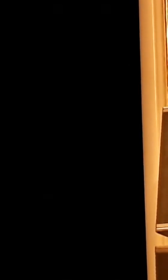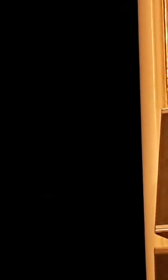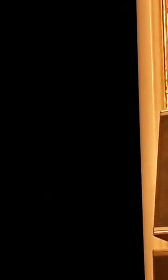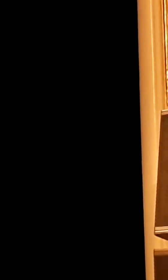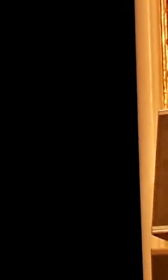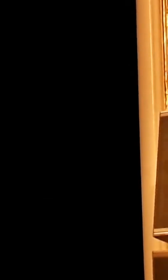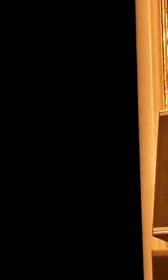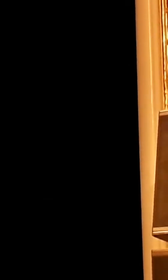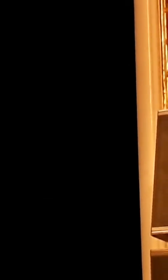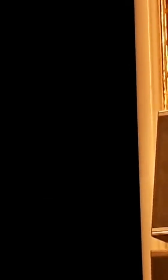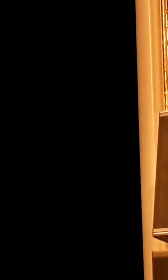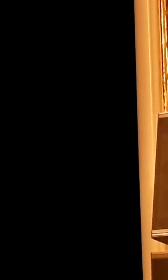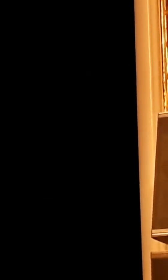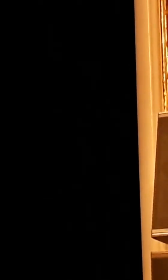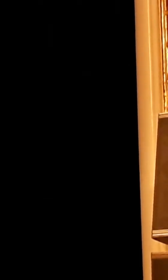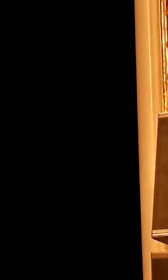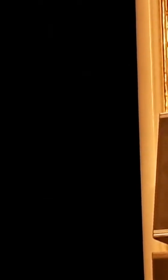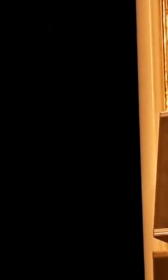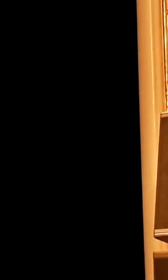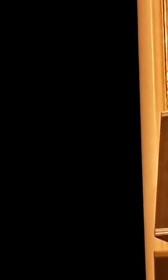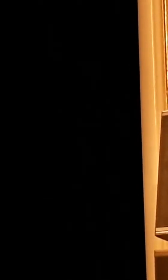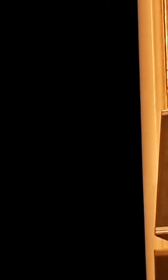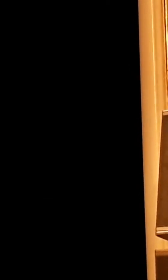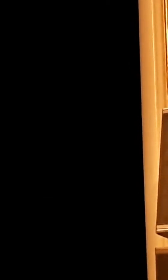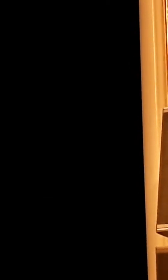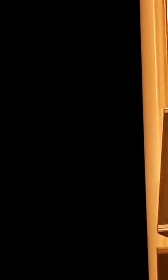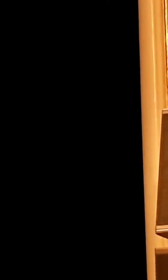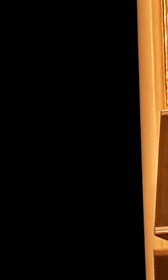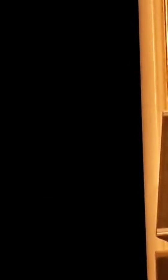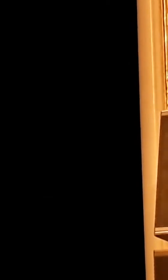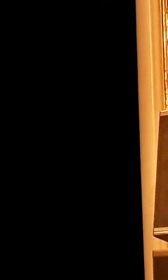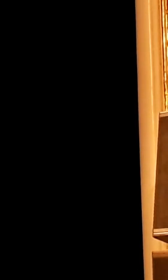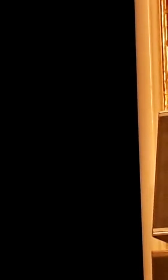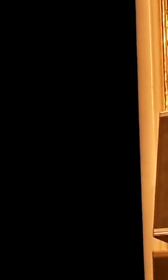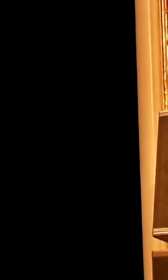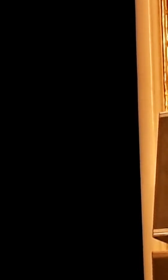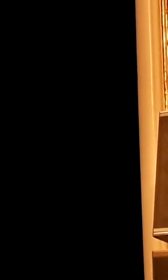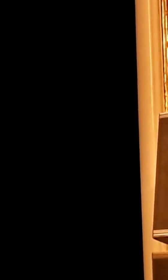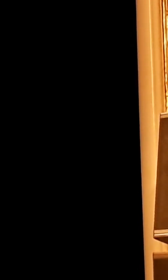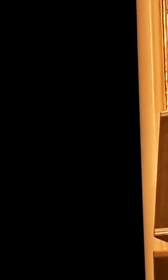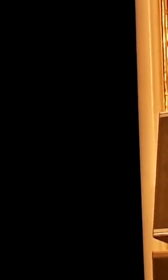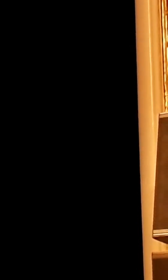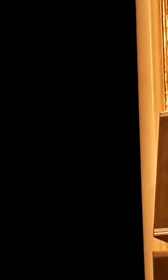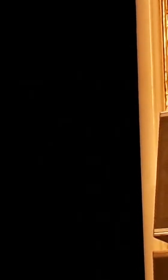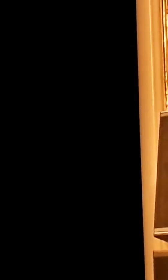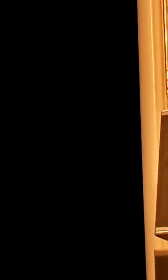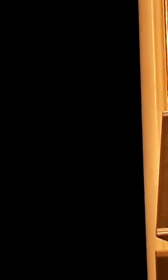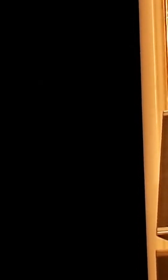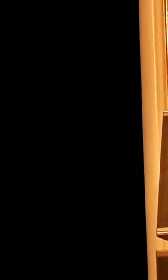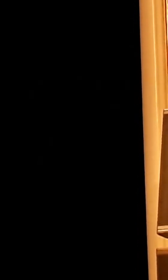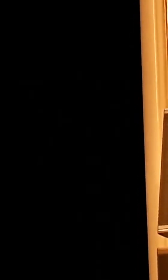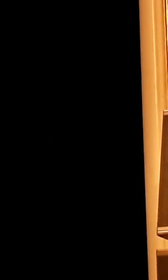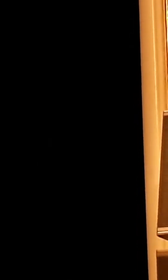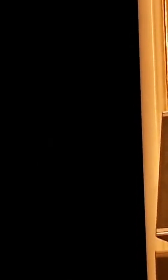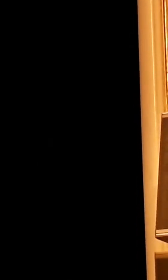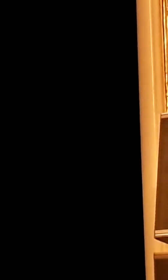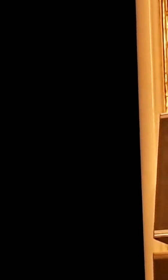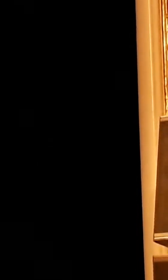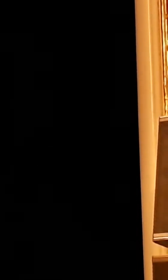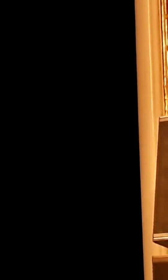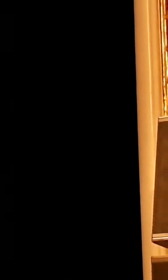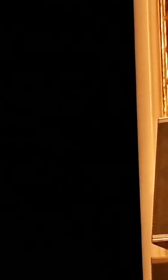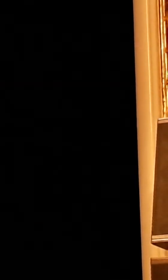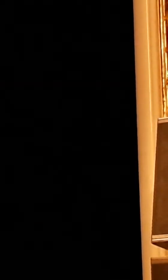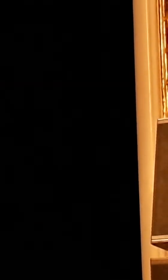prefeito de São Paulo na direção do atendimento a criança em uma creche, uma pré-escola, contará,